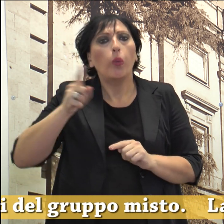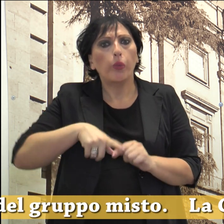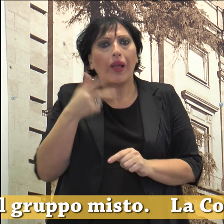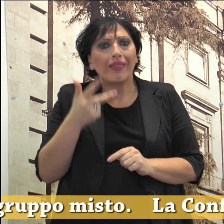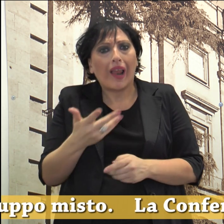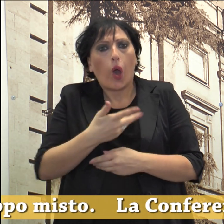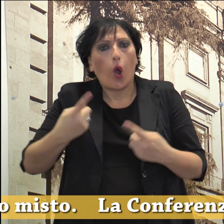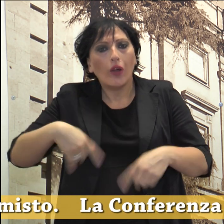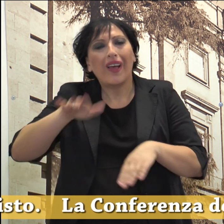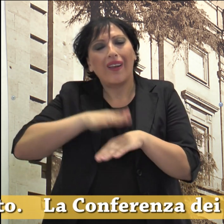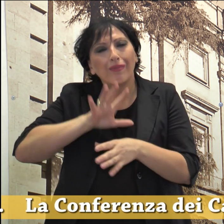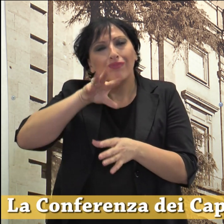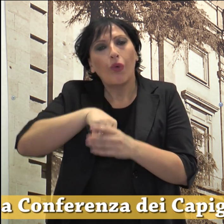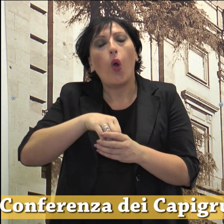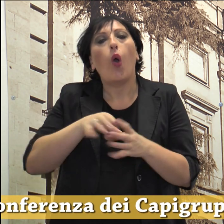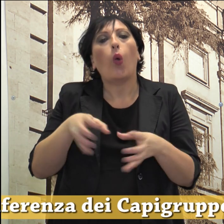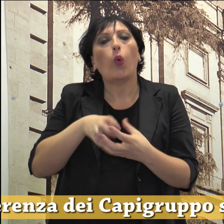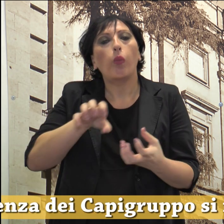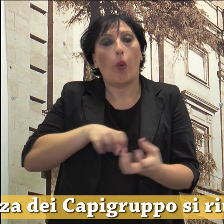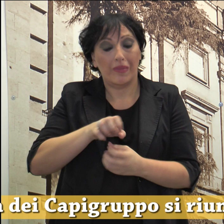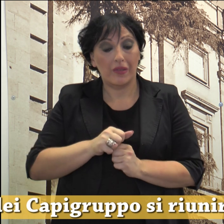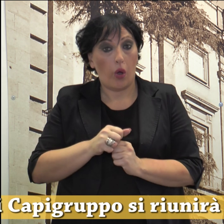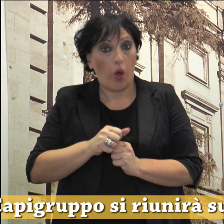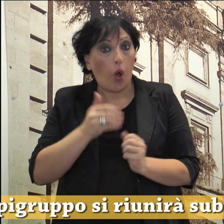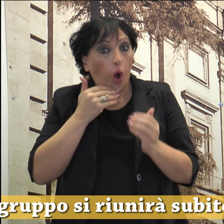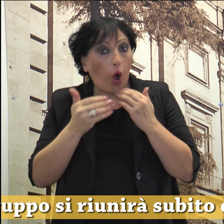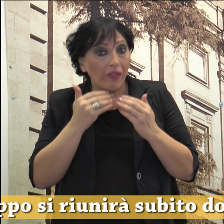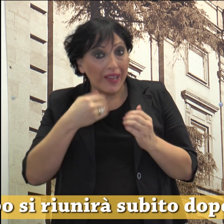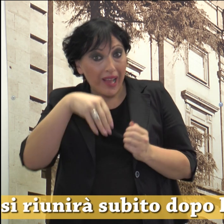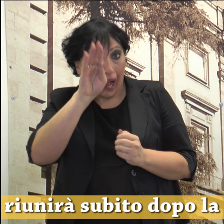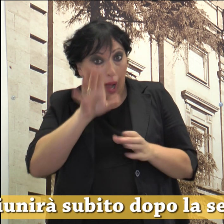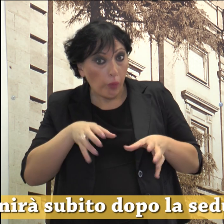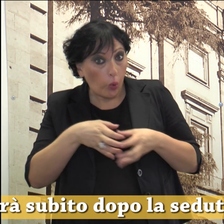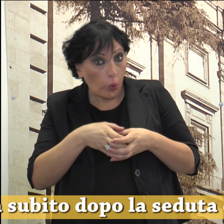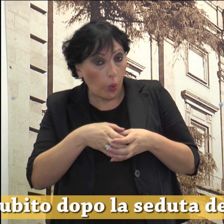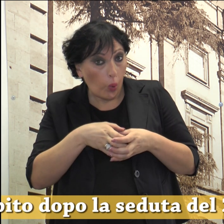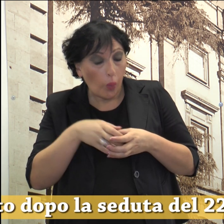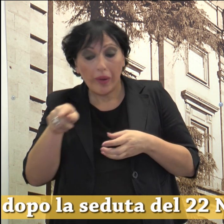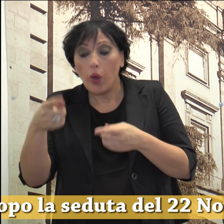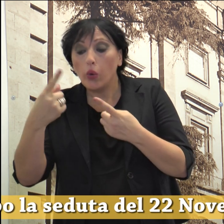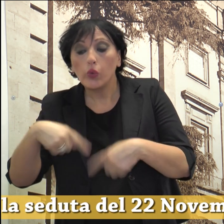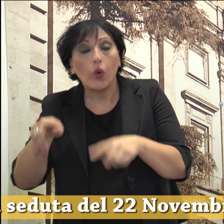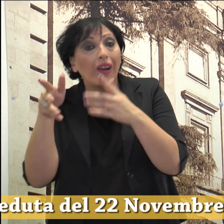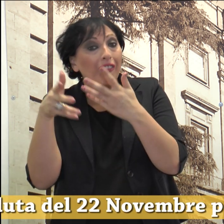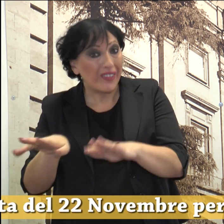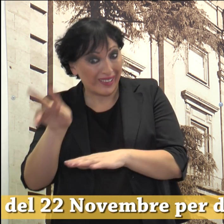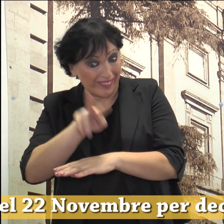del gruppo misto. La conferenza dei capigruppo si riunirà subito dopo la seduta del 22 novembre